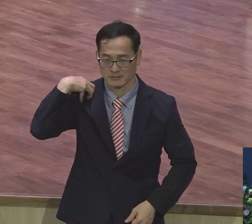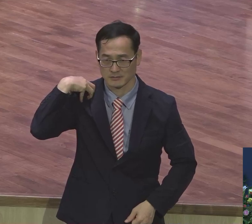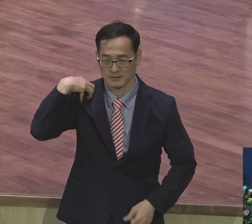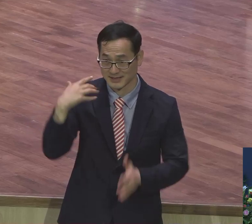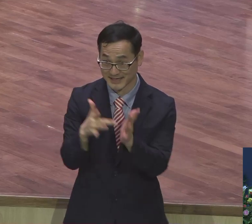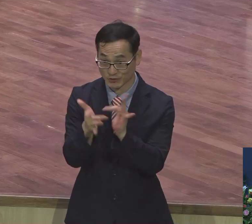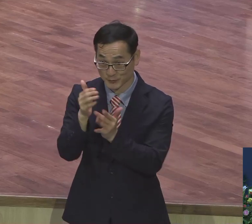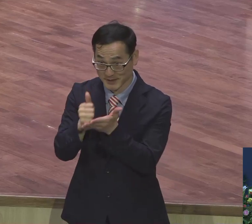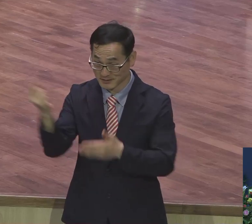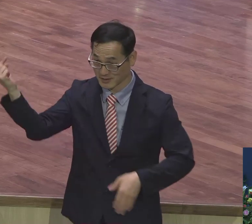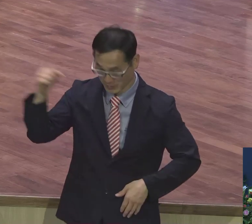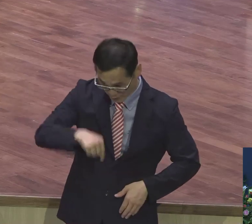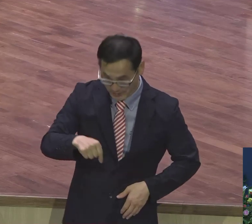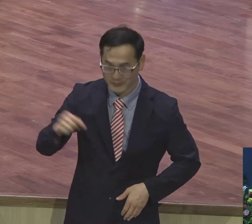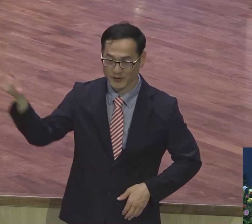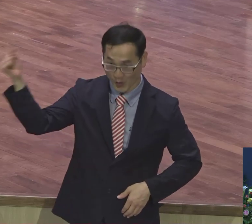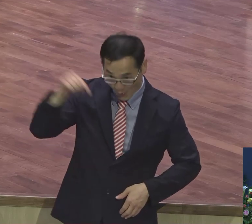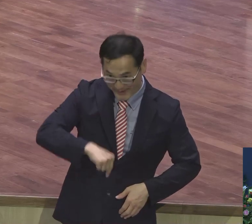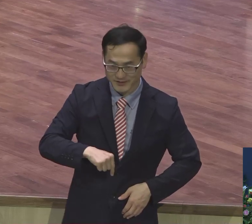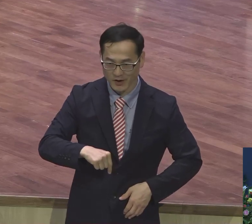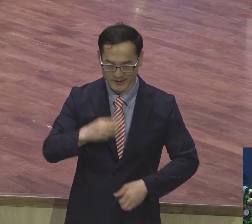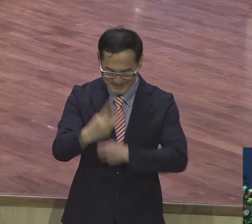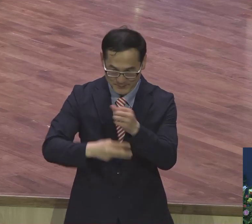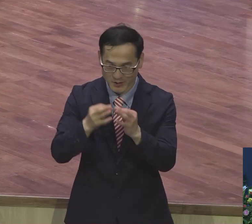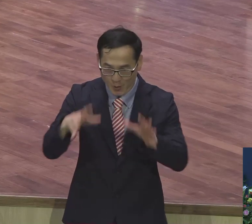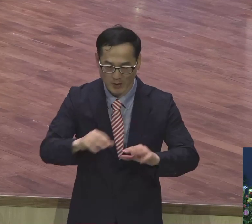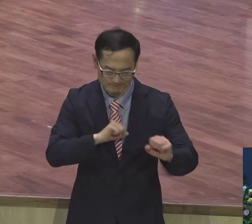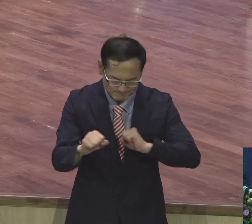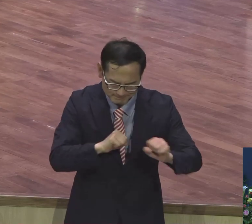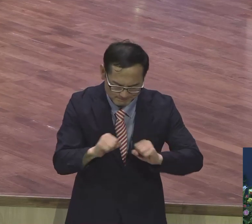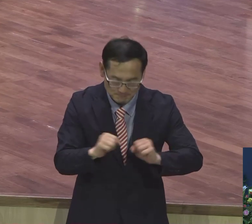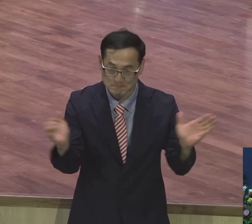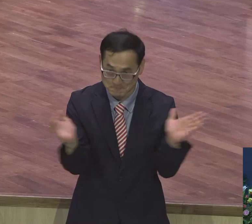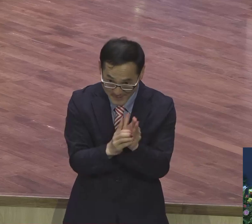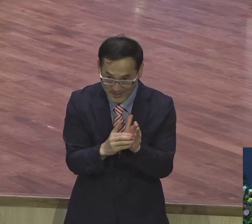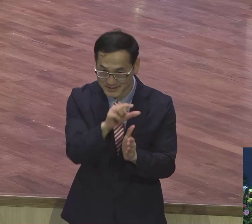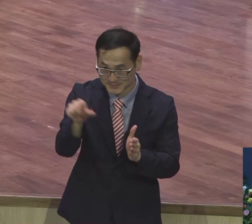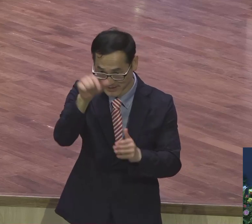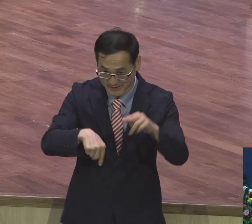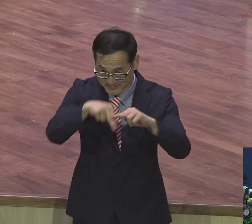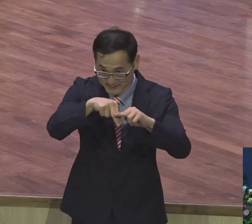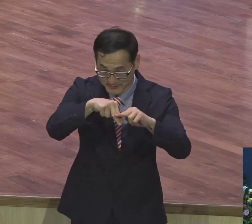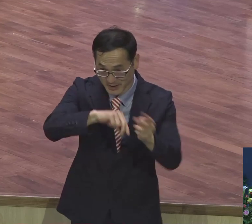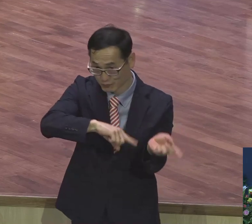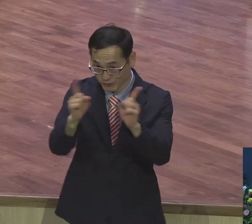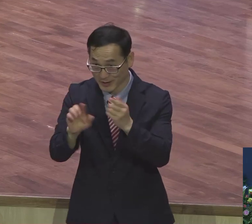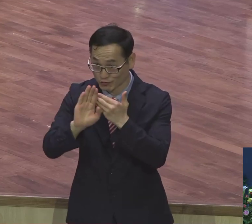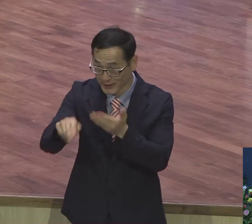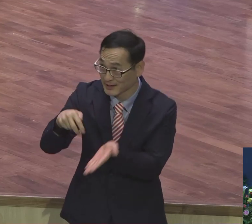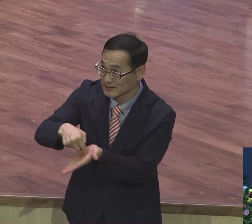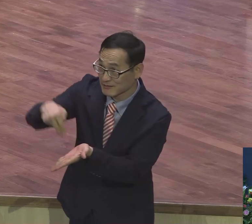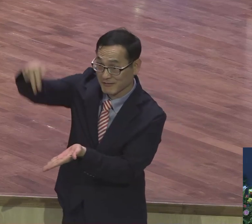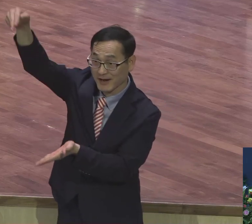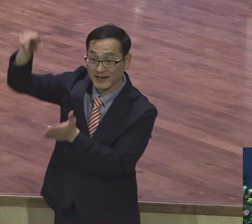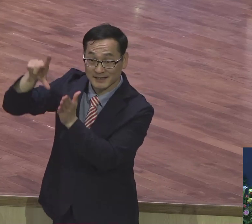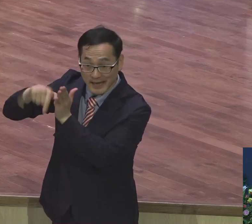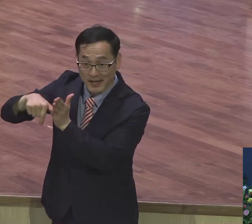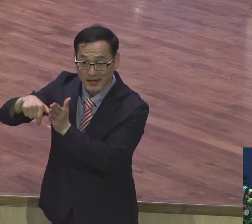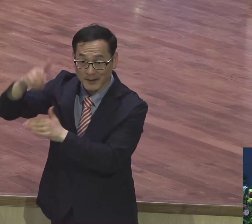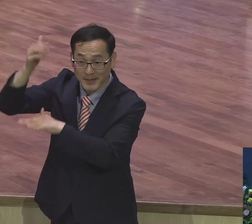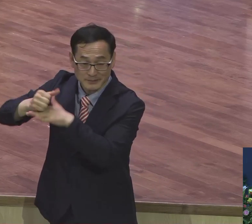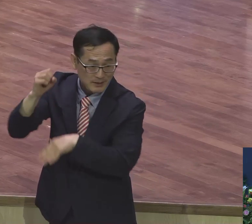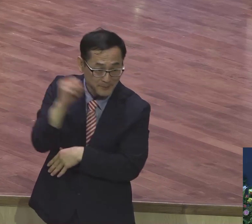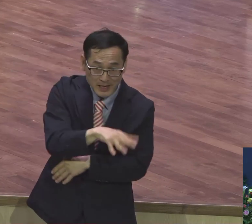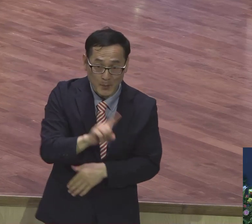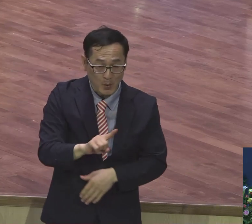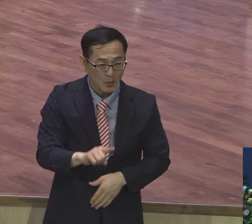사익을 마치고 성천하시기 직전에 제자들에게 남겨주신 메시지 핵심이 뭡니까 핵심이 바로